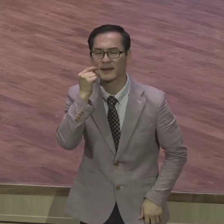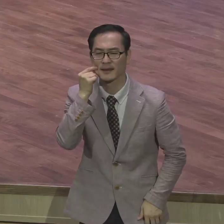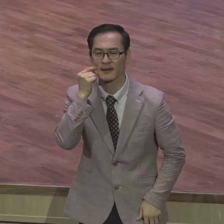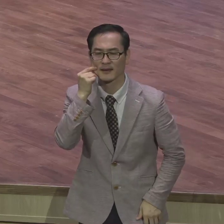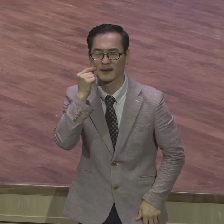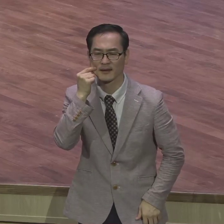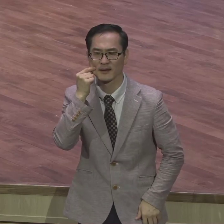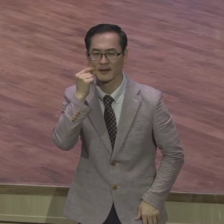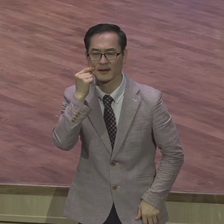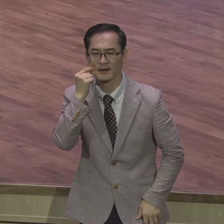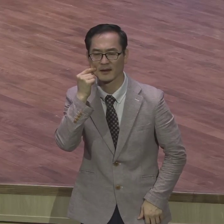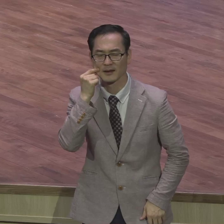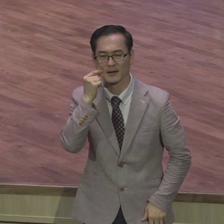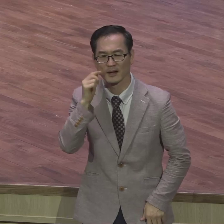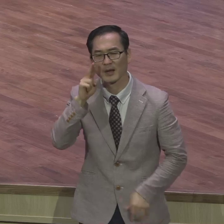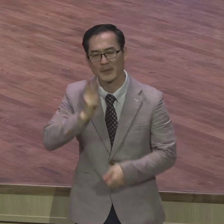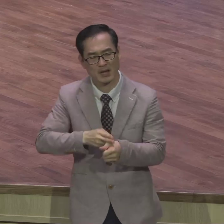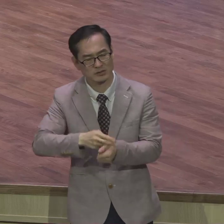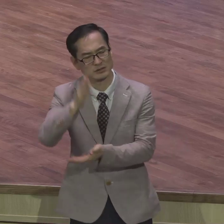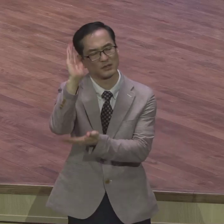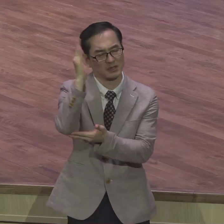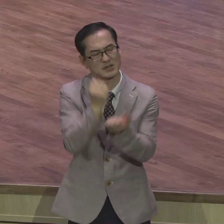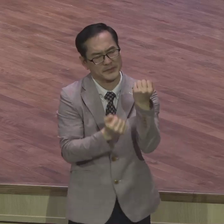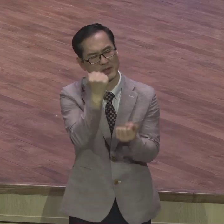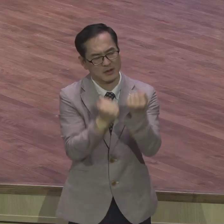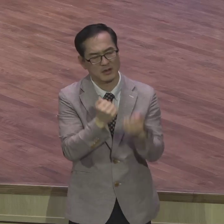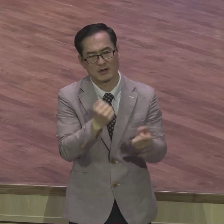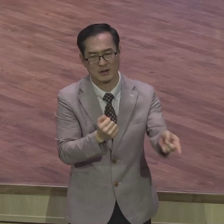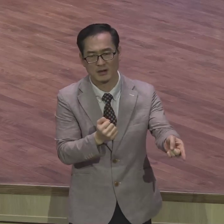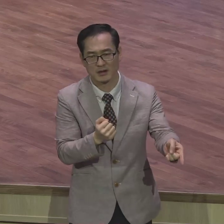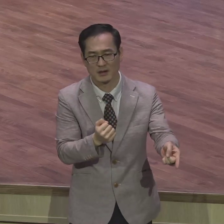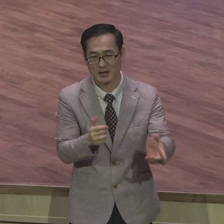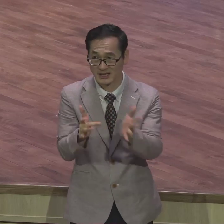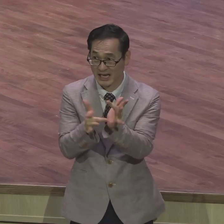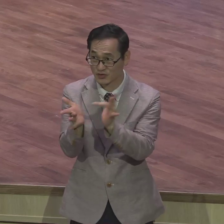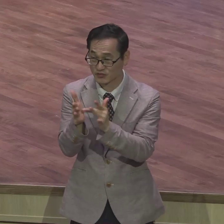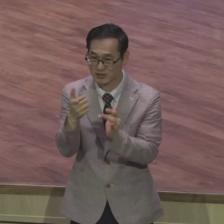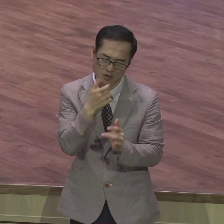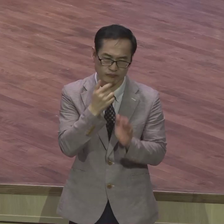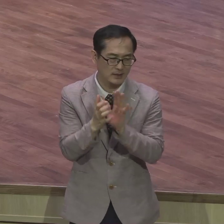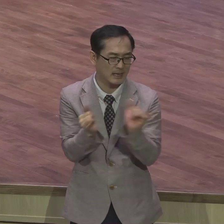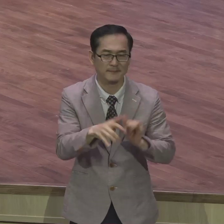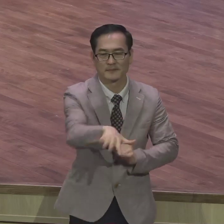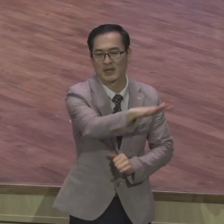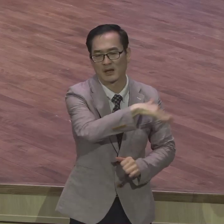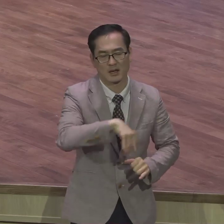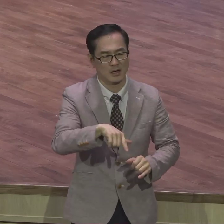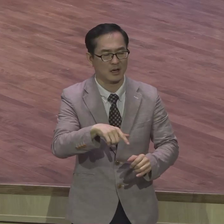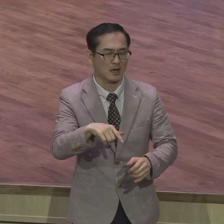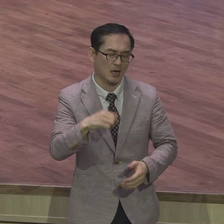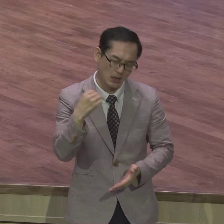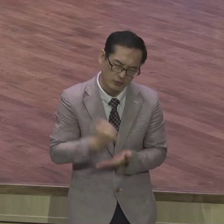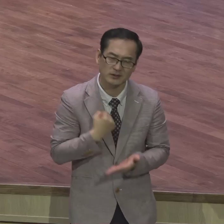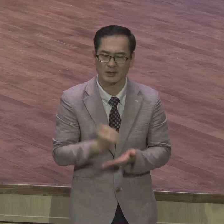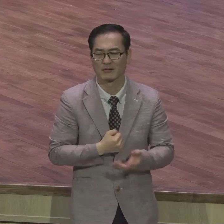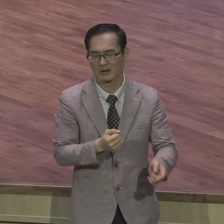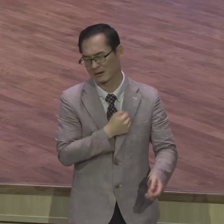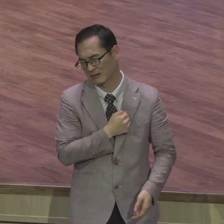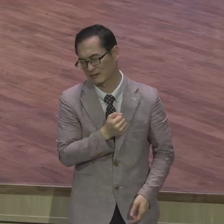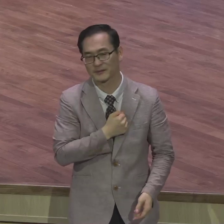안타까운 마음으로 이 종교생활 하는 유대인들을 향해서 외치고 있습니다 이런 이신칭의 사상은 로마